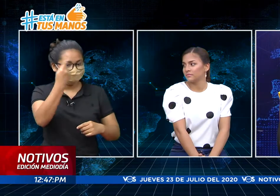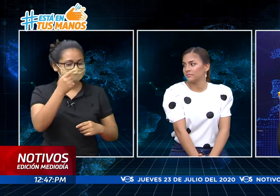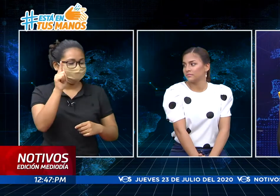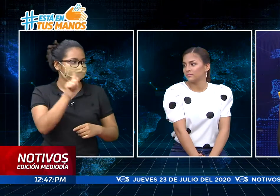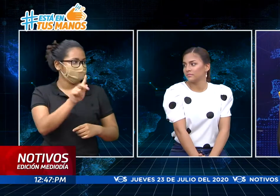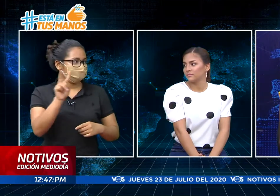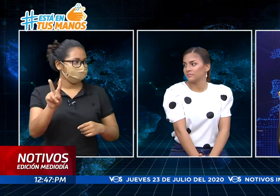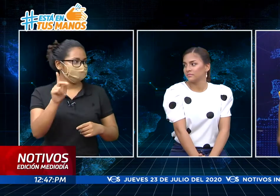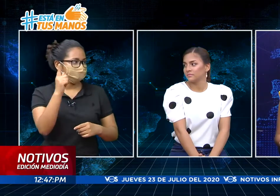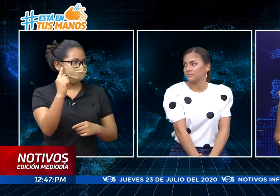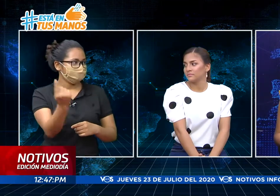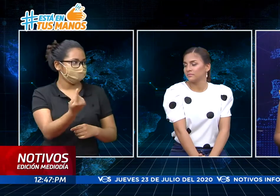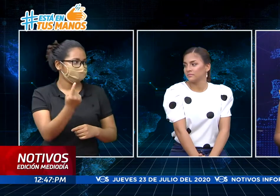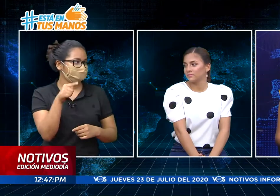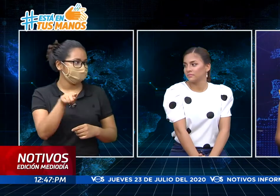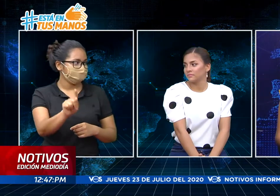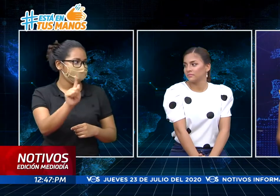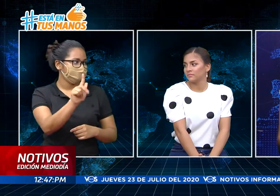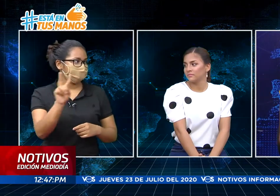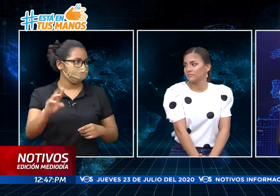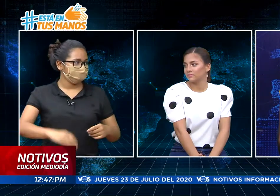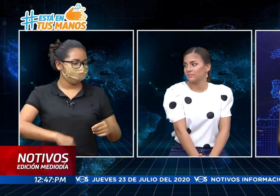en voz TV, el canal del orgullo nicaragüense. Bienvenida, Indira.